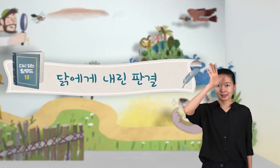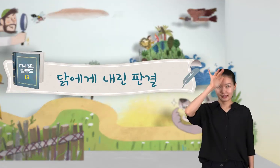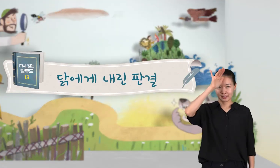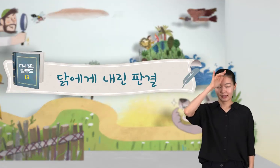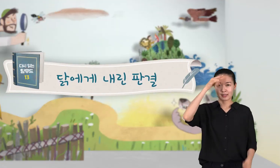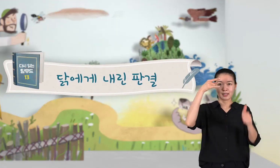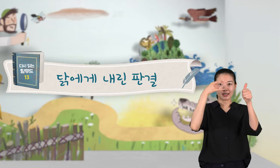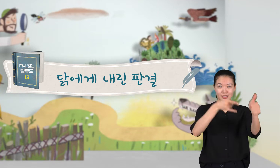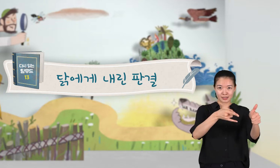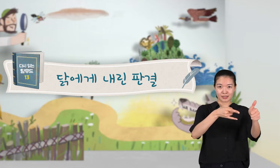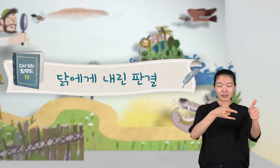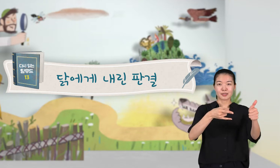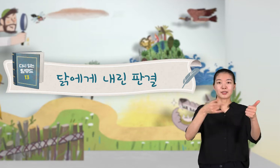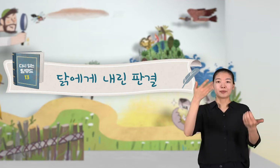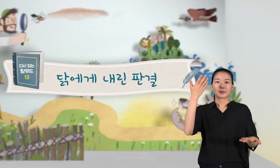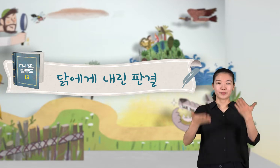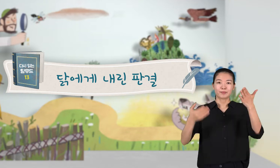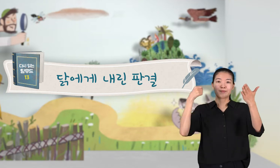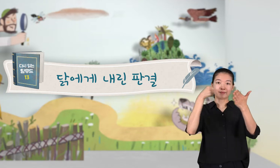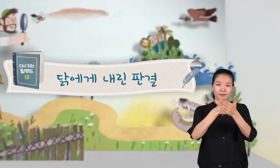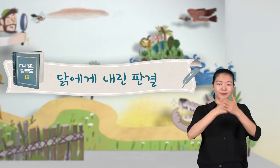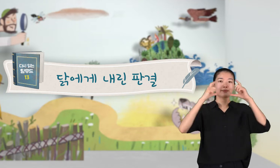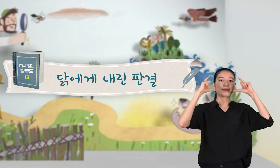달객의 내린 판결